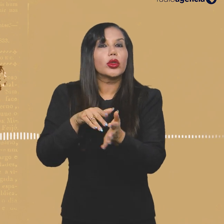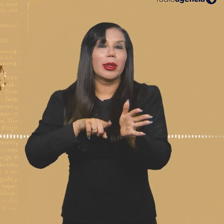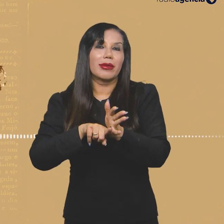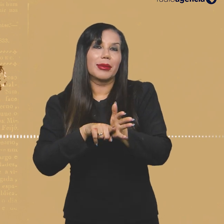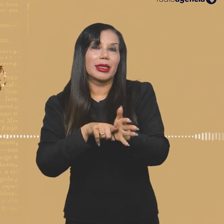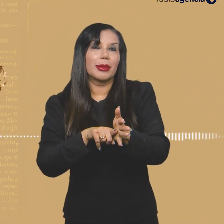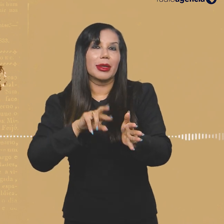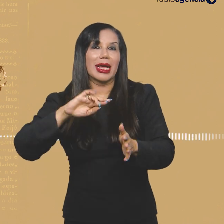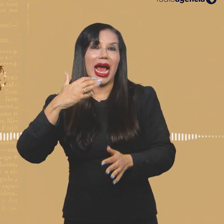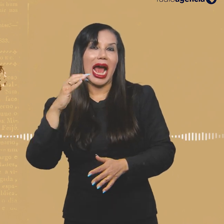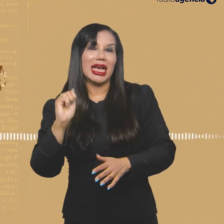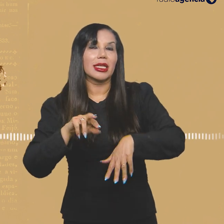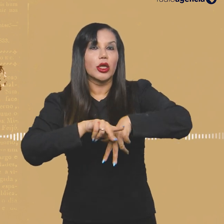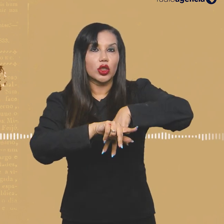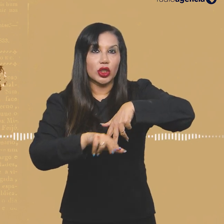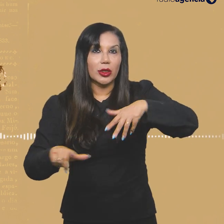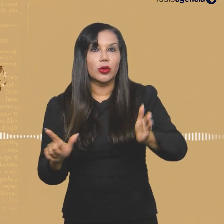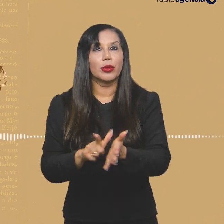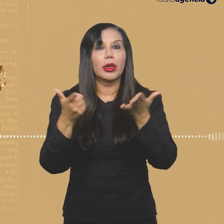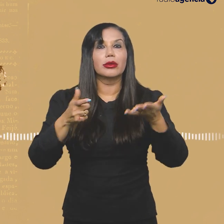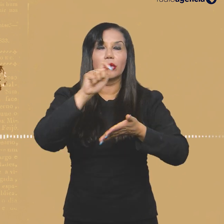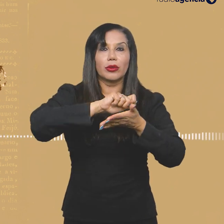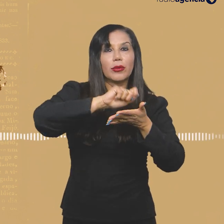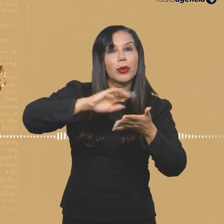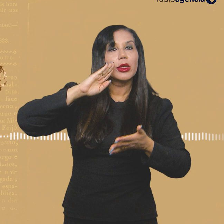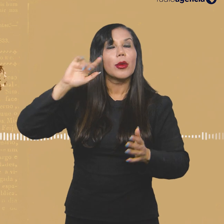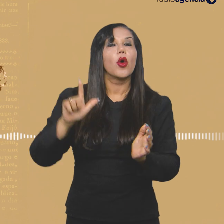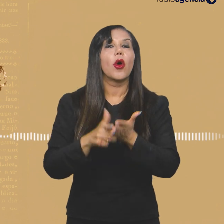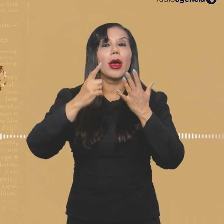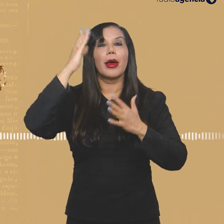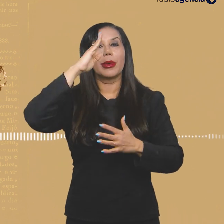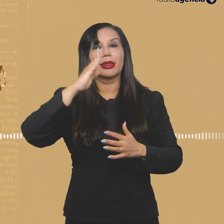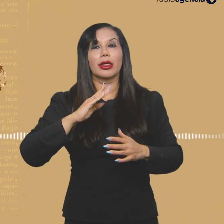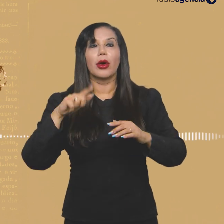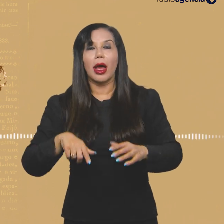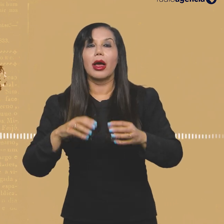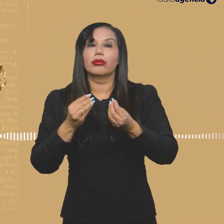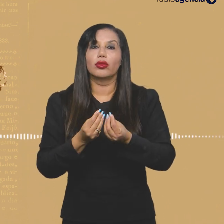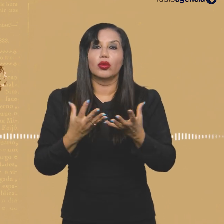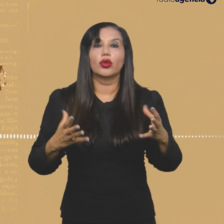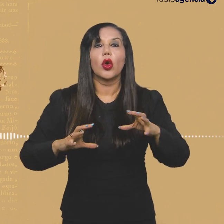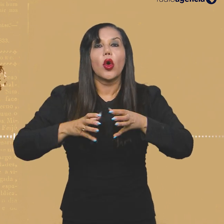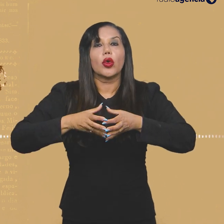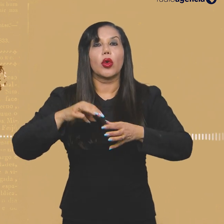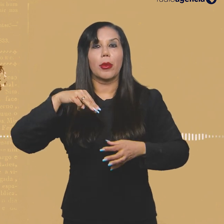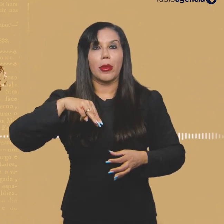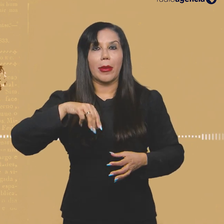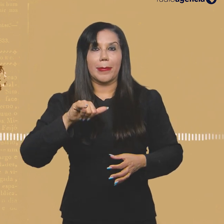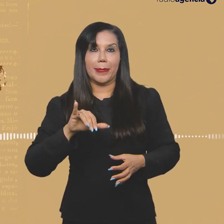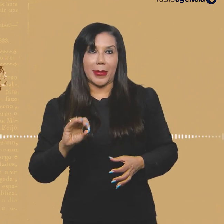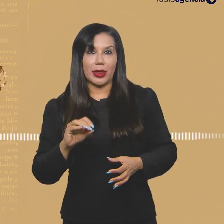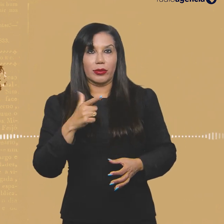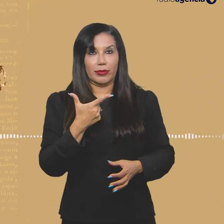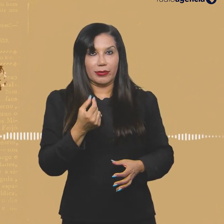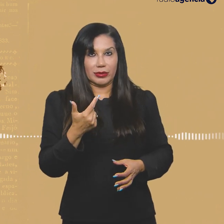levantamento, Raça, Gênero e Imprensa, quem escreve nos principais jornais do Brasil, foi lançado pelo Grupo em maio de